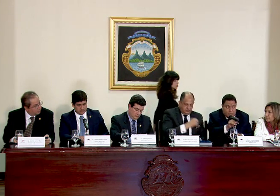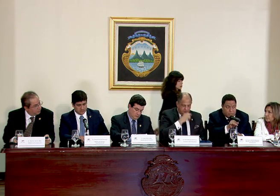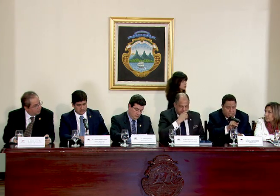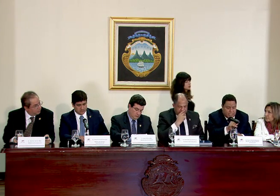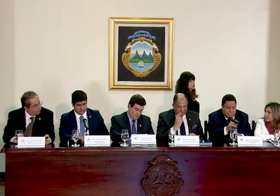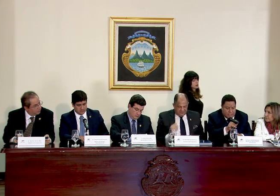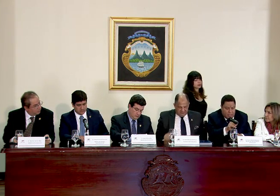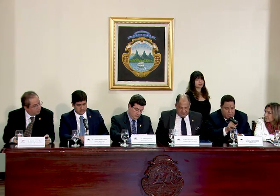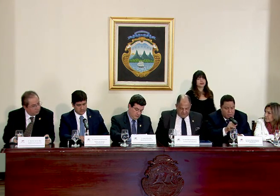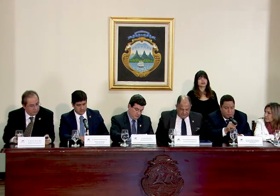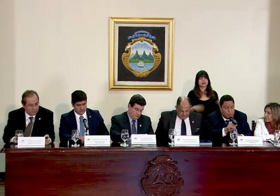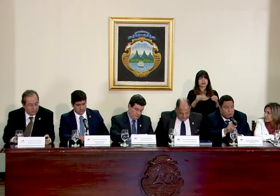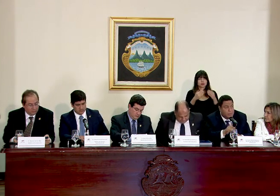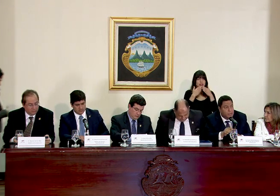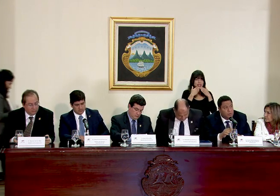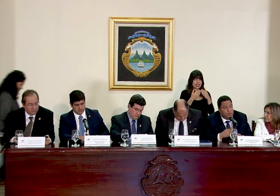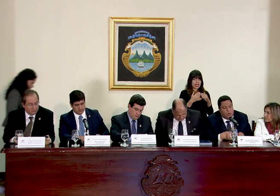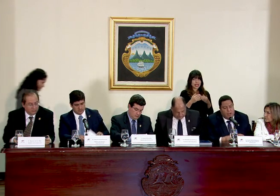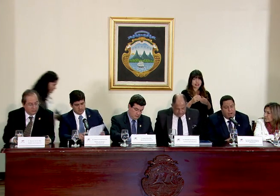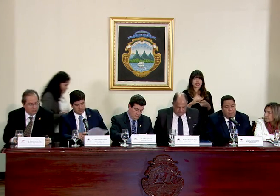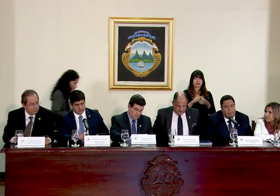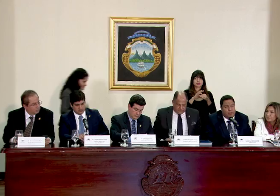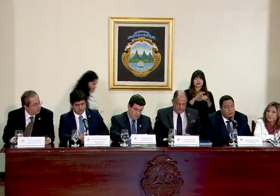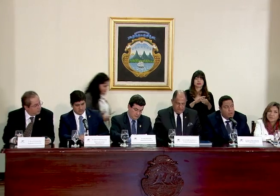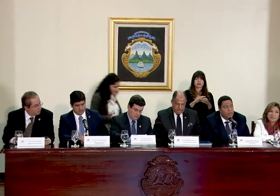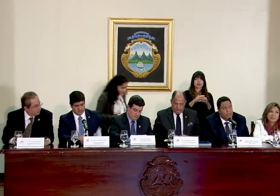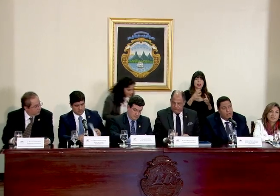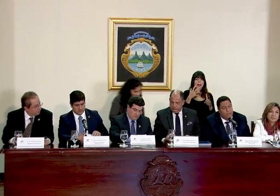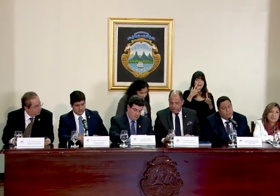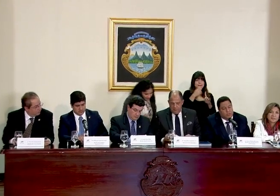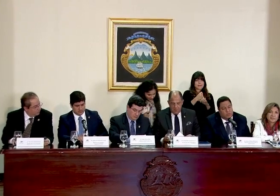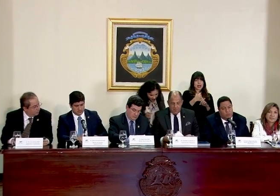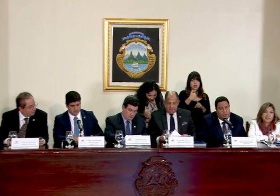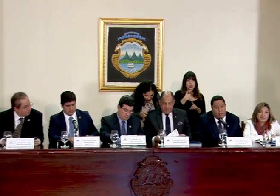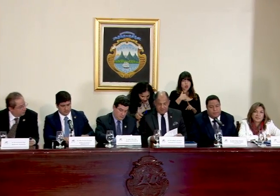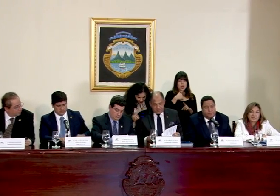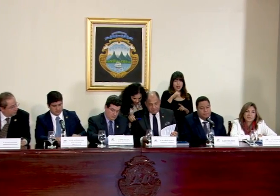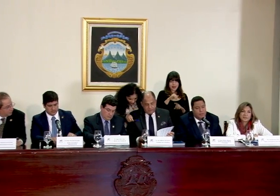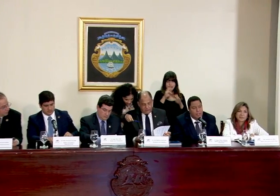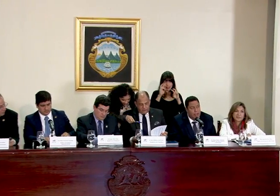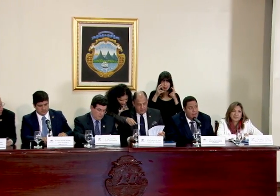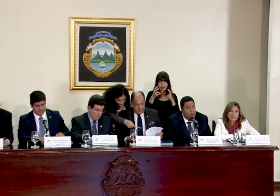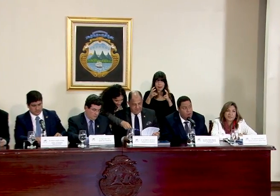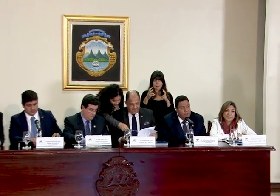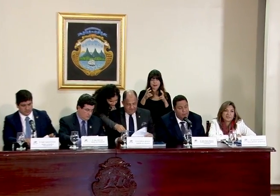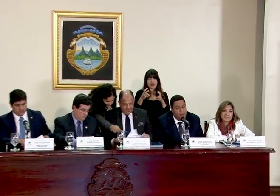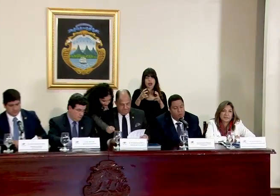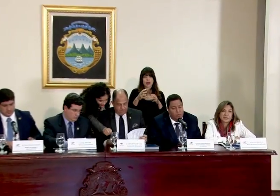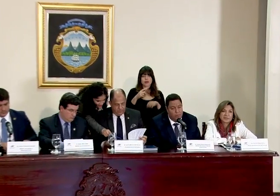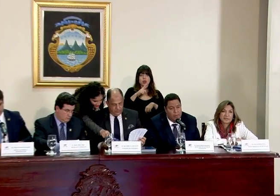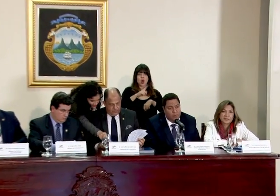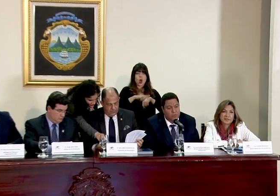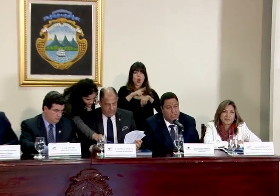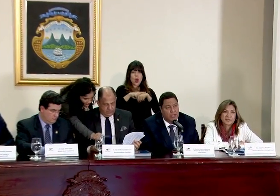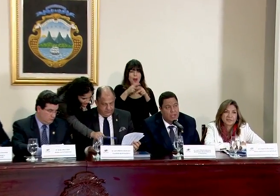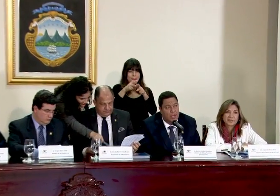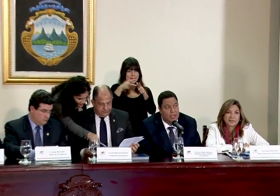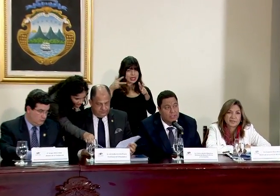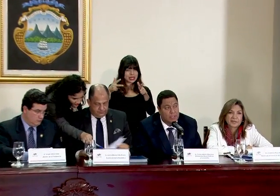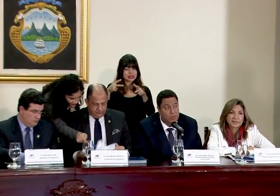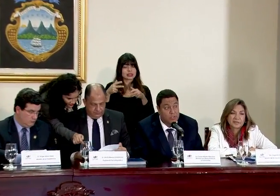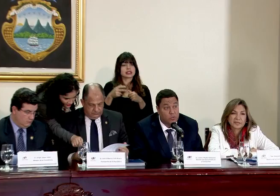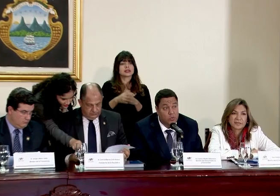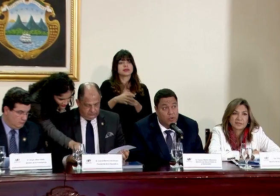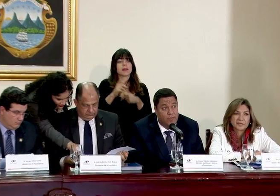Sí, muchas gracias. Con respecto al impacto que va a tener esto en ahora pico, vamos a